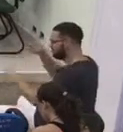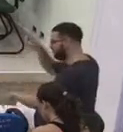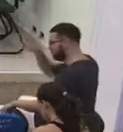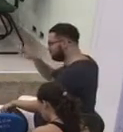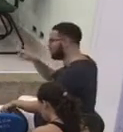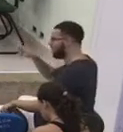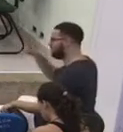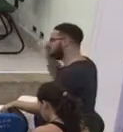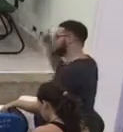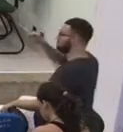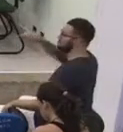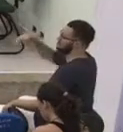Amém